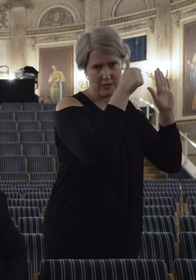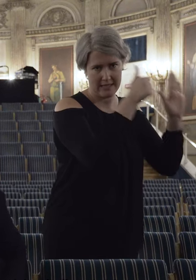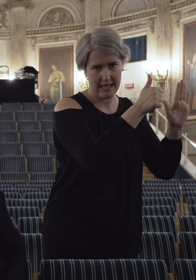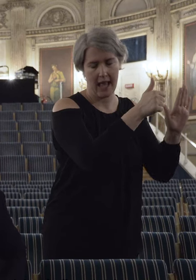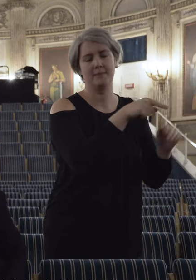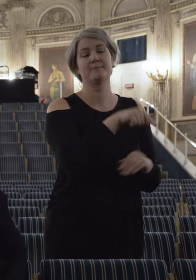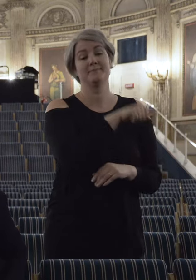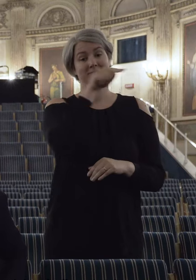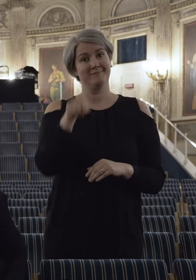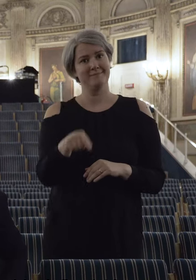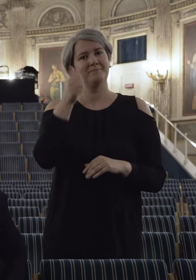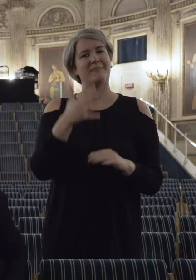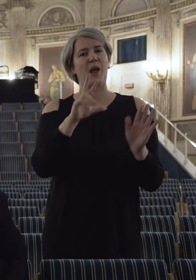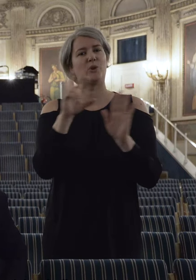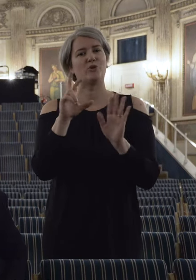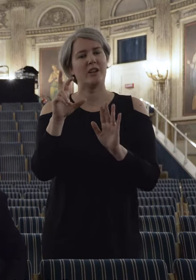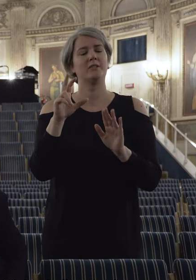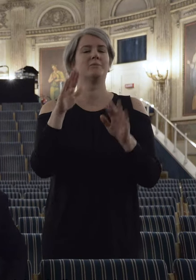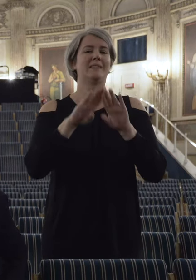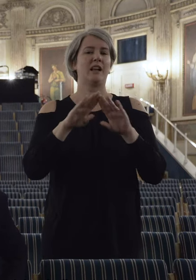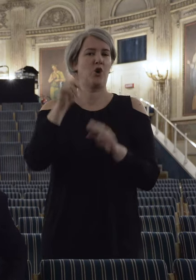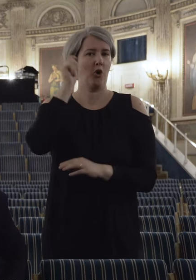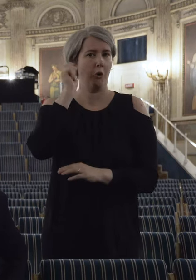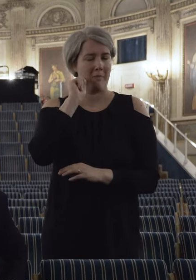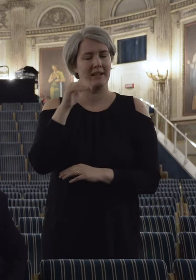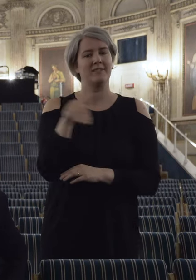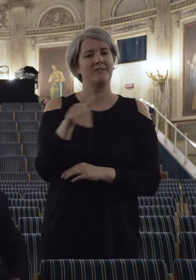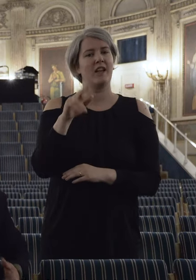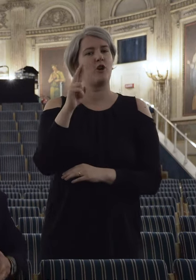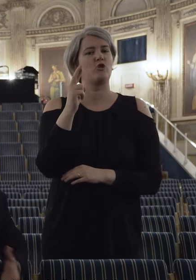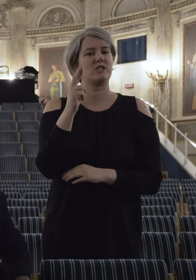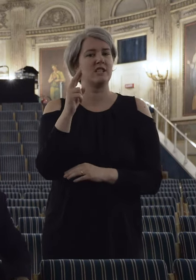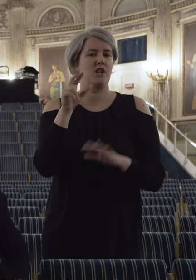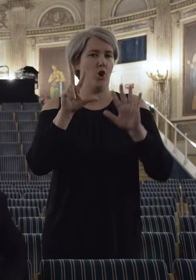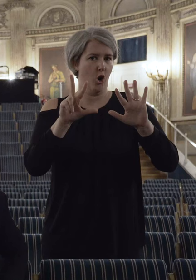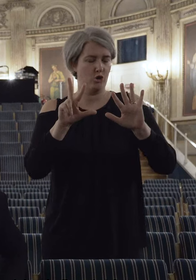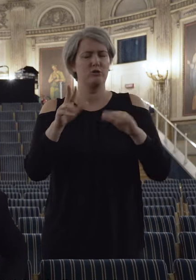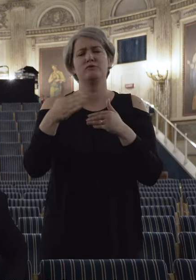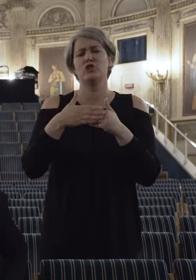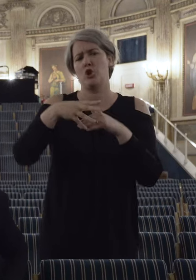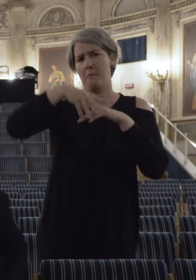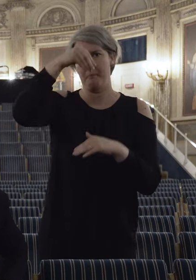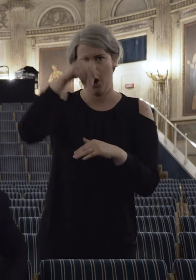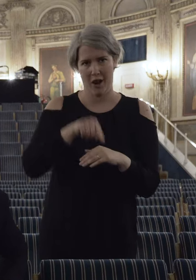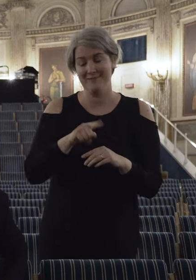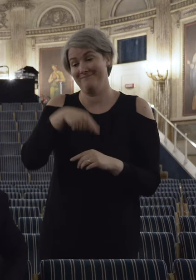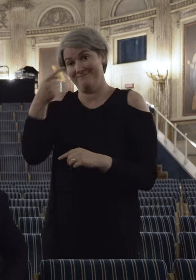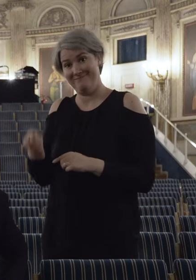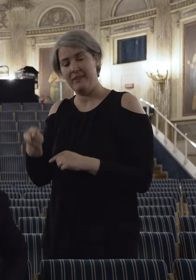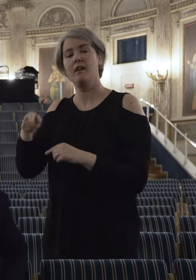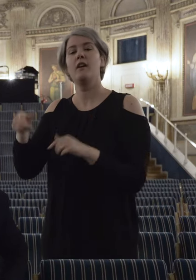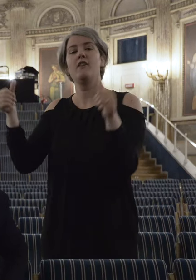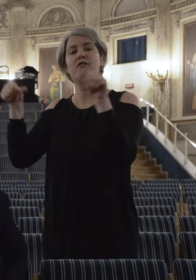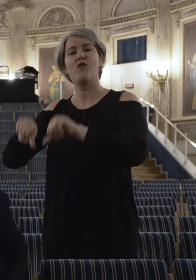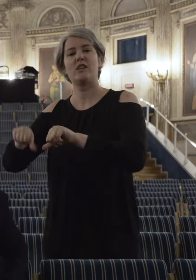l'ottocentesco Teatro Gobetti in via Rossini 8 nei pressi della molla antonelliana e le